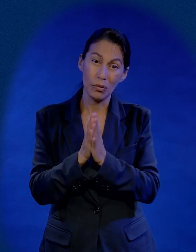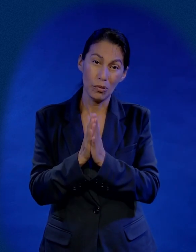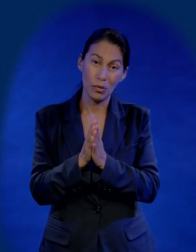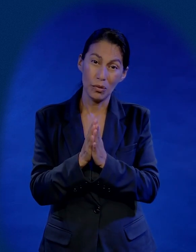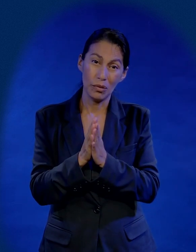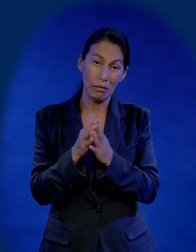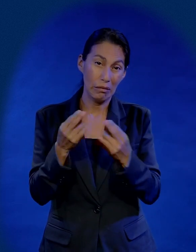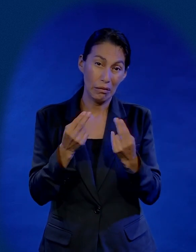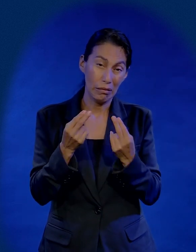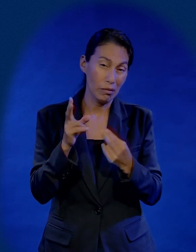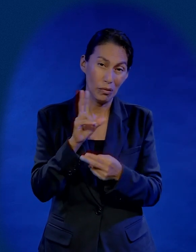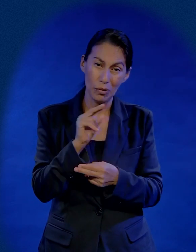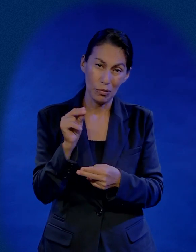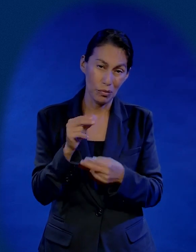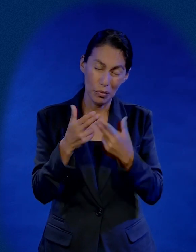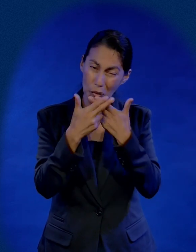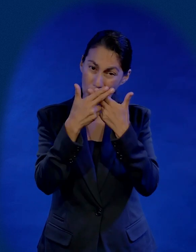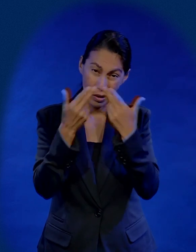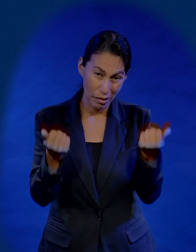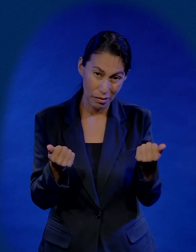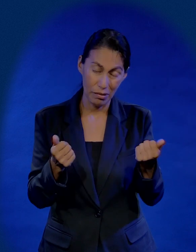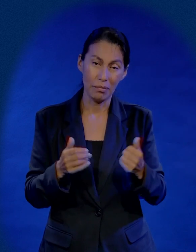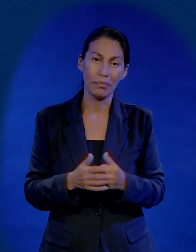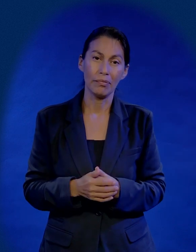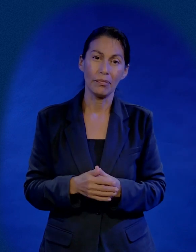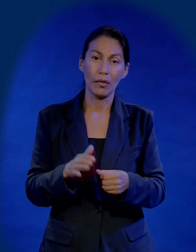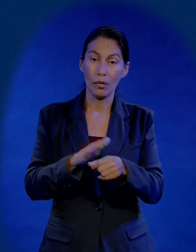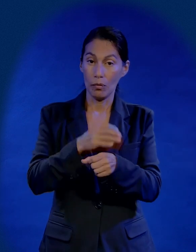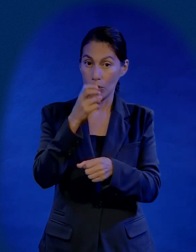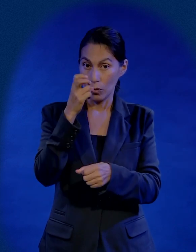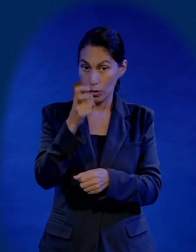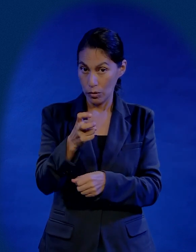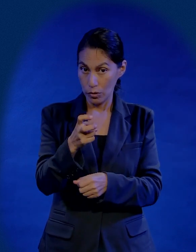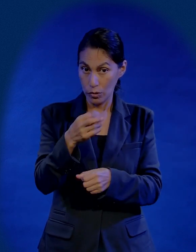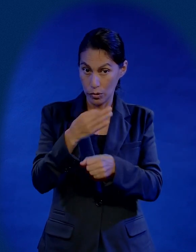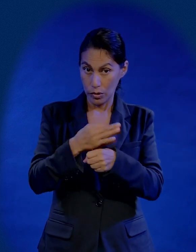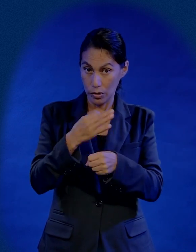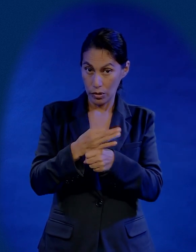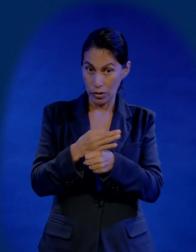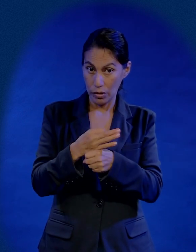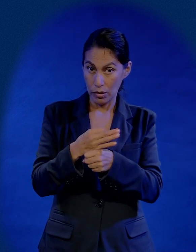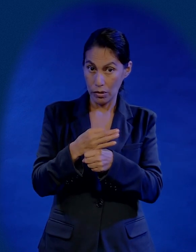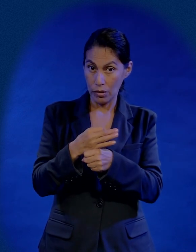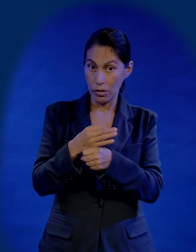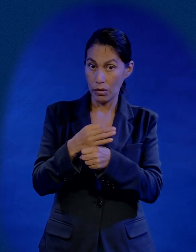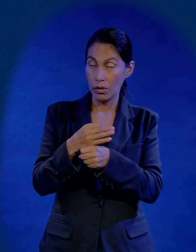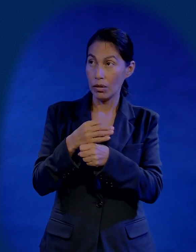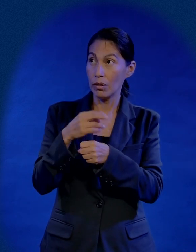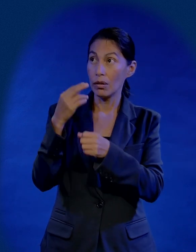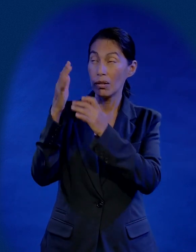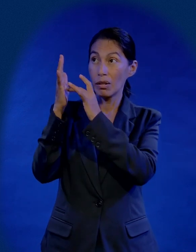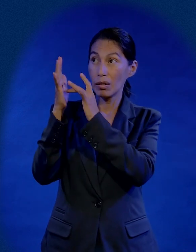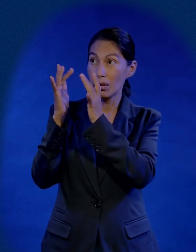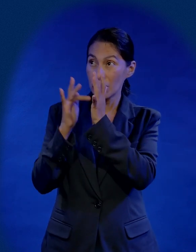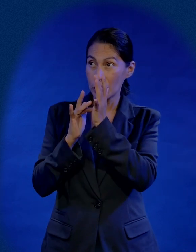nadie no hay necesidad y por eso esta tarde quisiera invitar en el nombre de Jesús